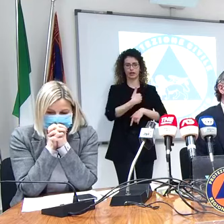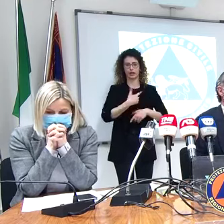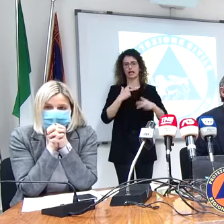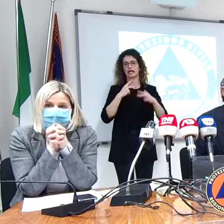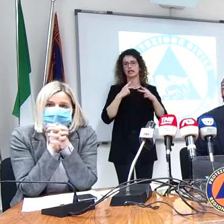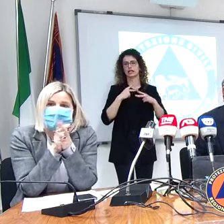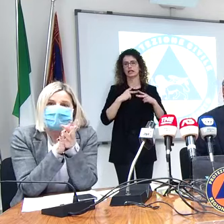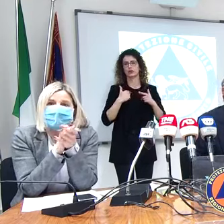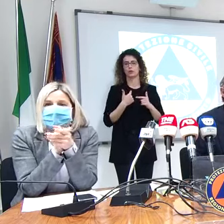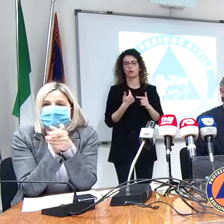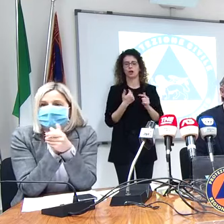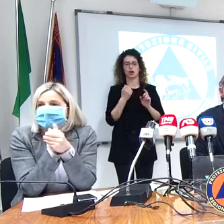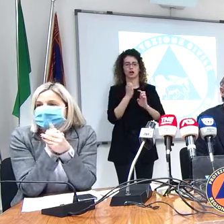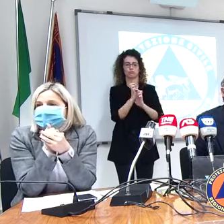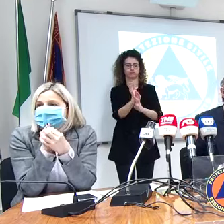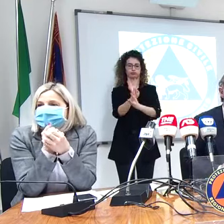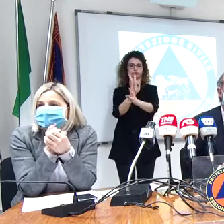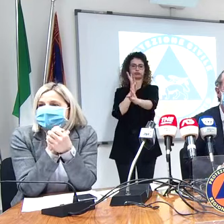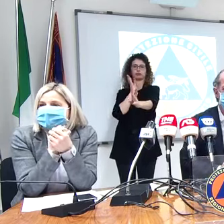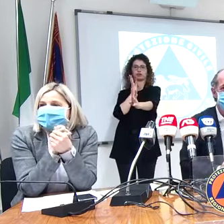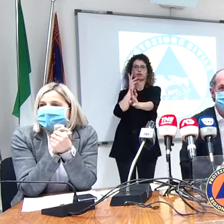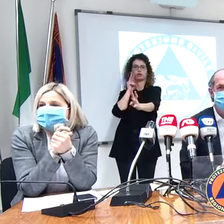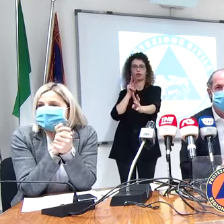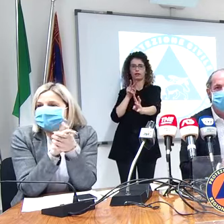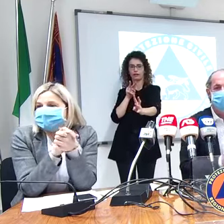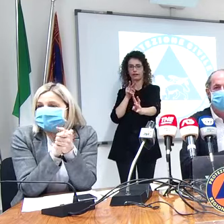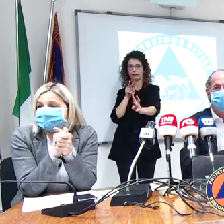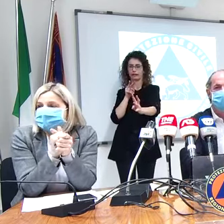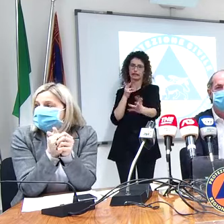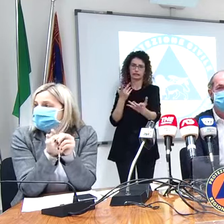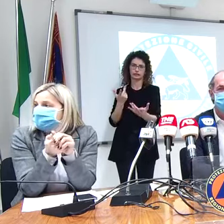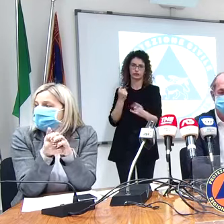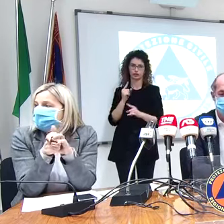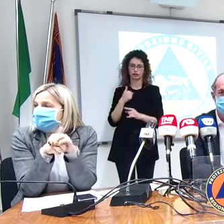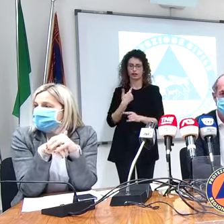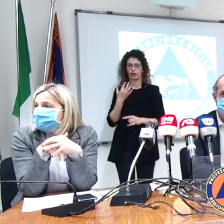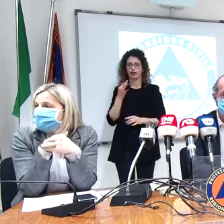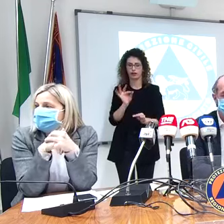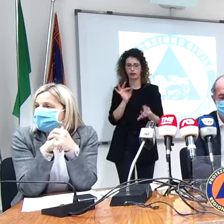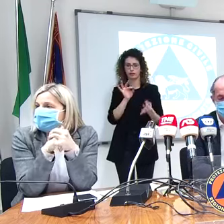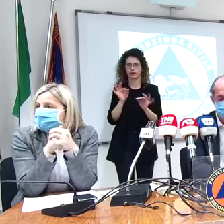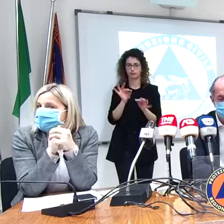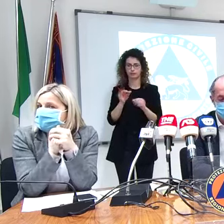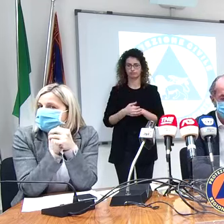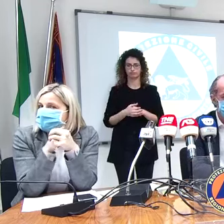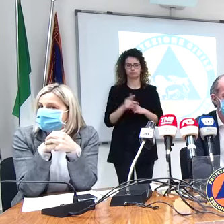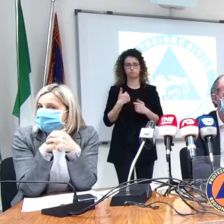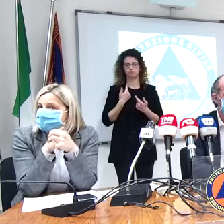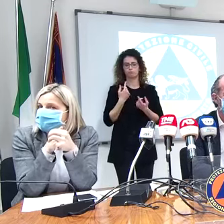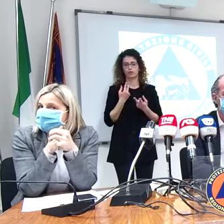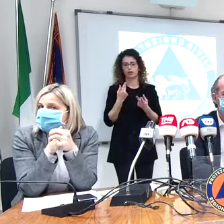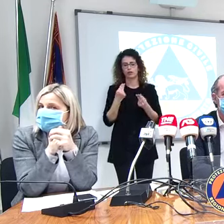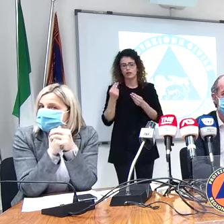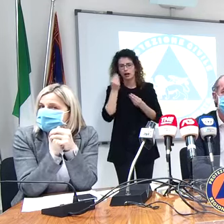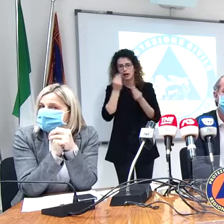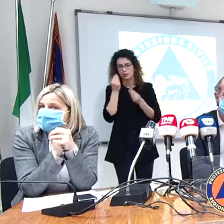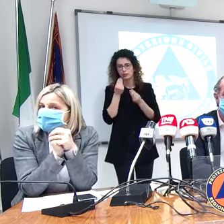trovi mille persone davanti, se no viene 20 volte prima di riuscire a vaccinarsi, quindi stiamo valutando una modalità nuova,